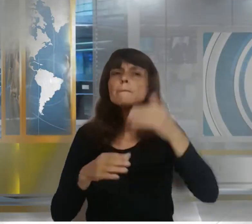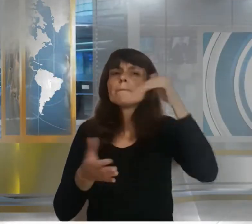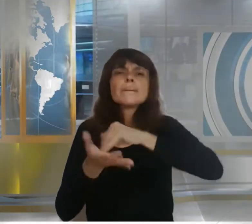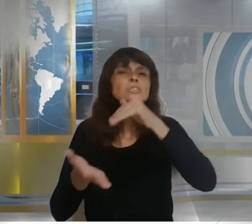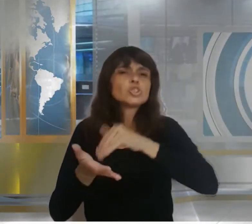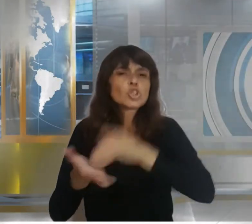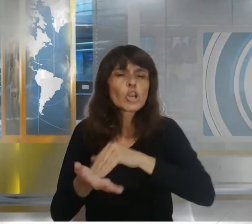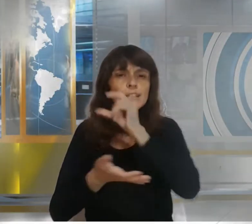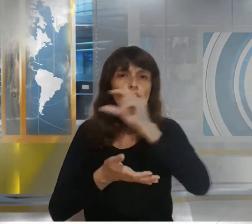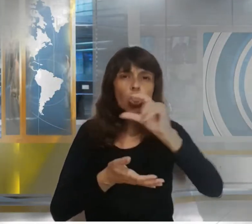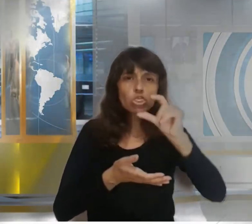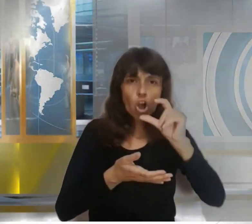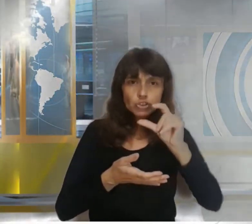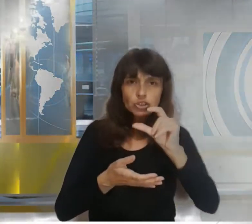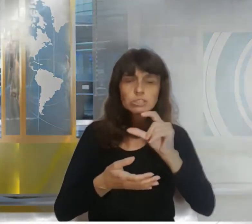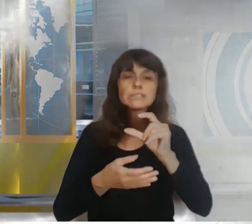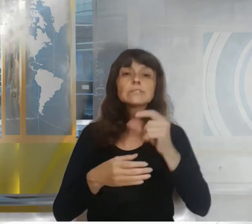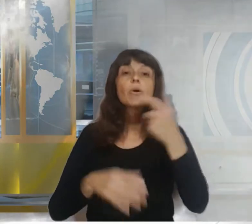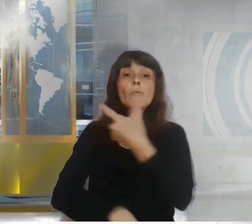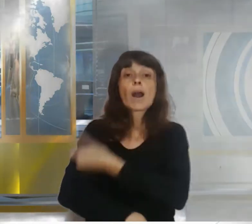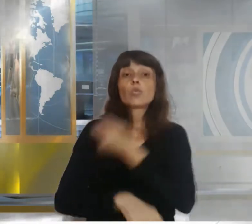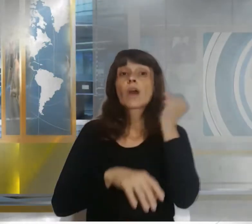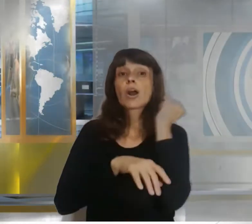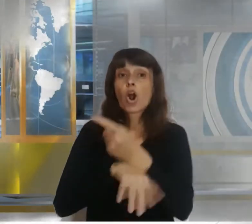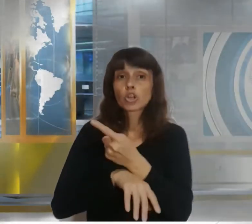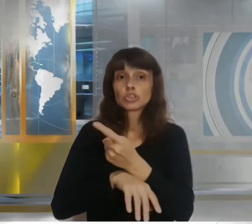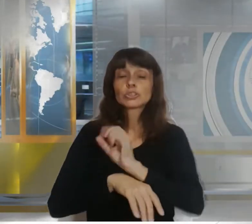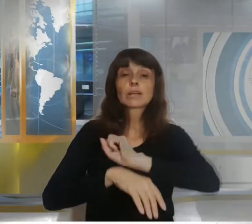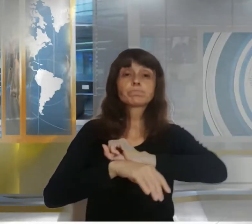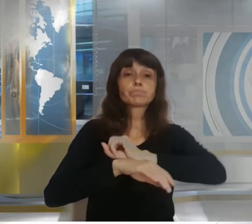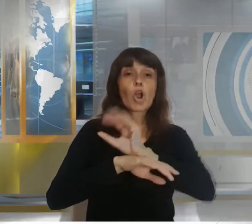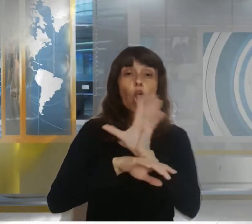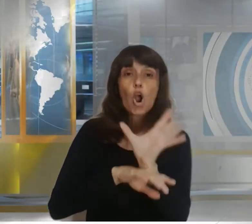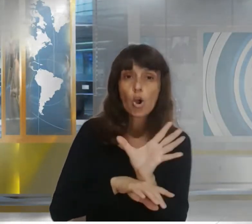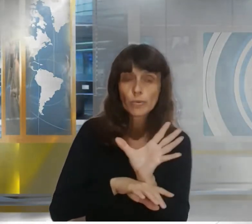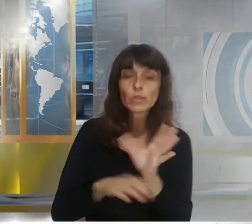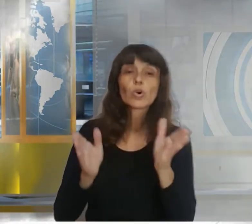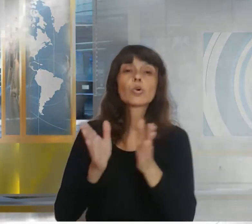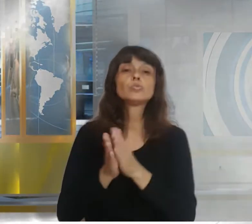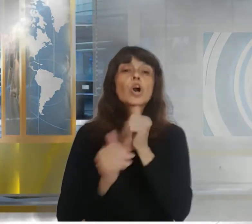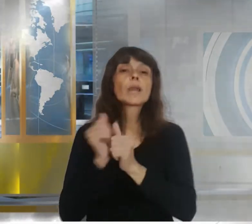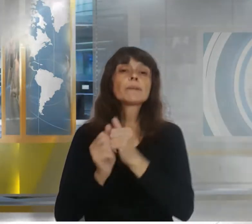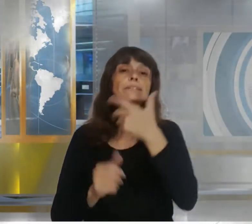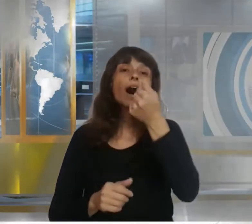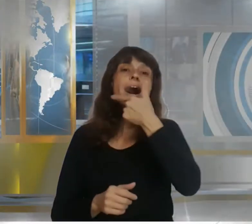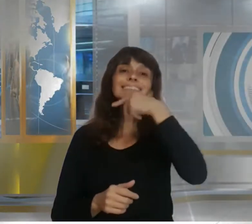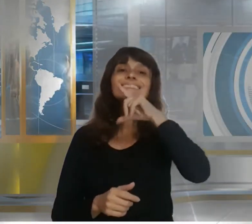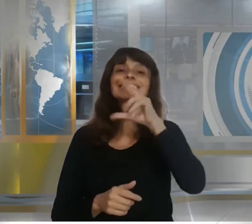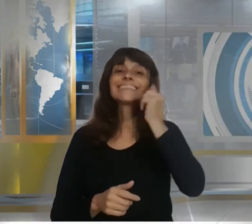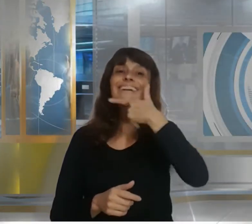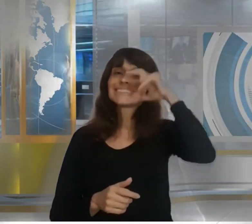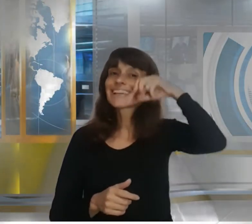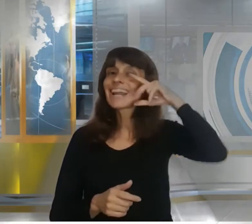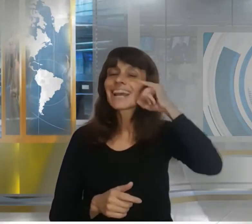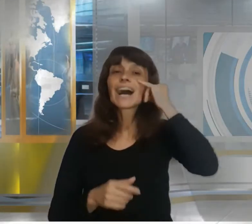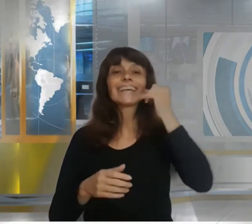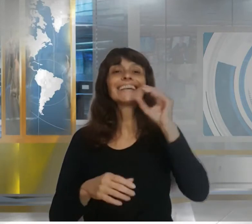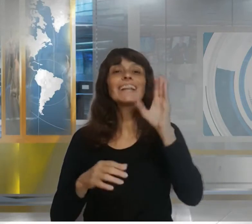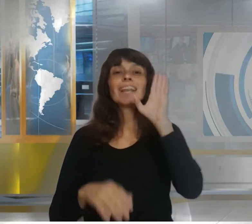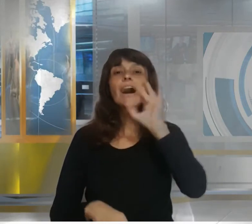-19 desarrollada por AstraZeneca y la Universidad de Oxford No afectará la producción de la vacuna anti